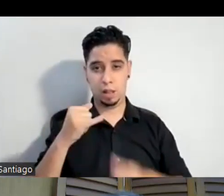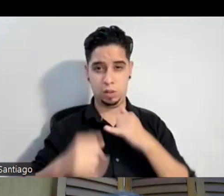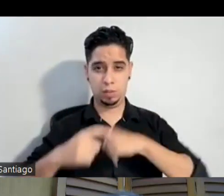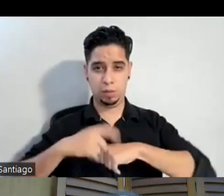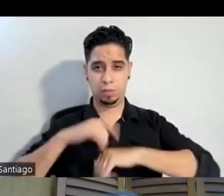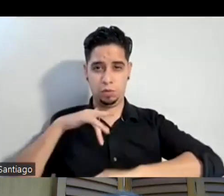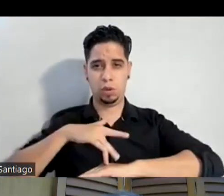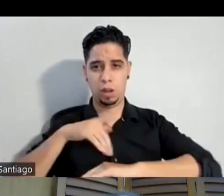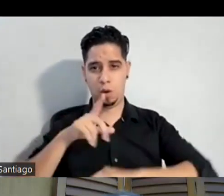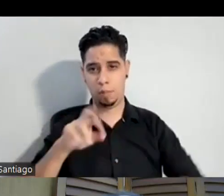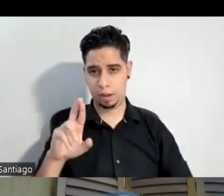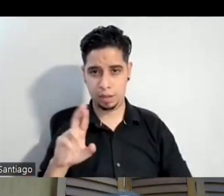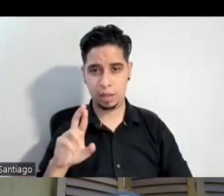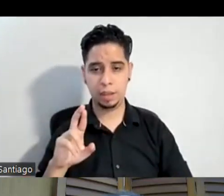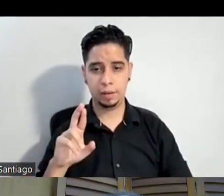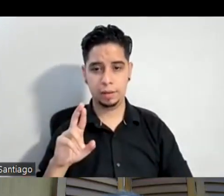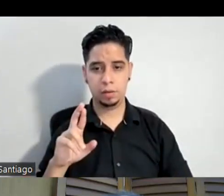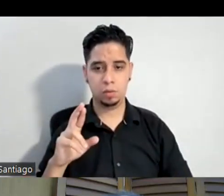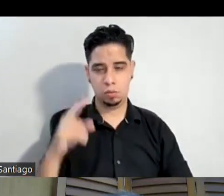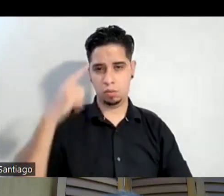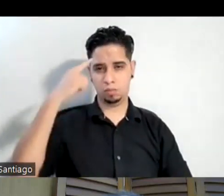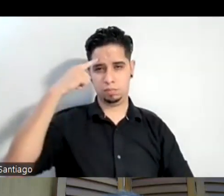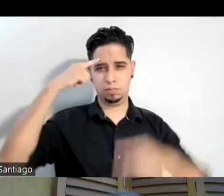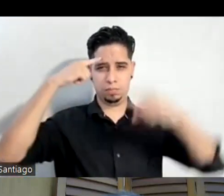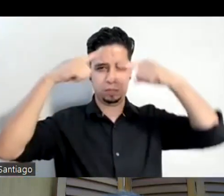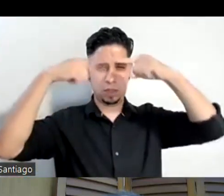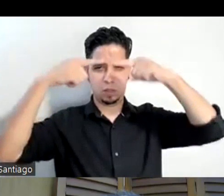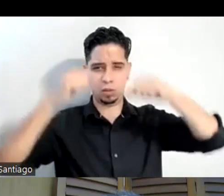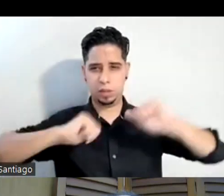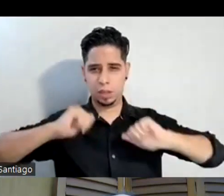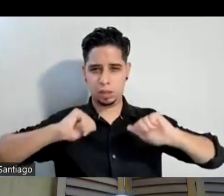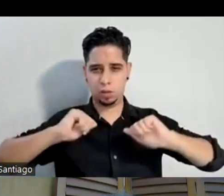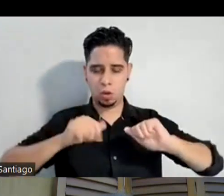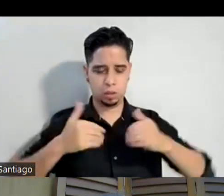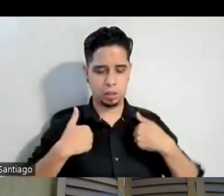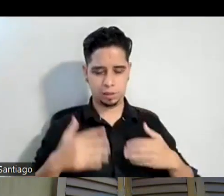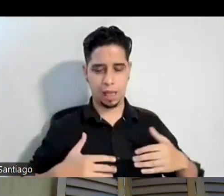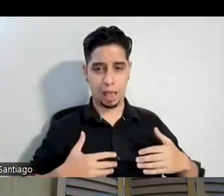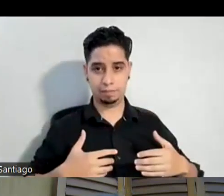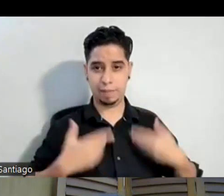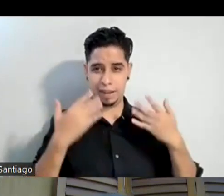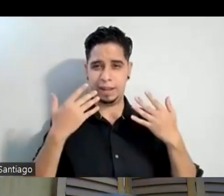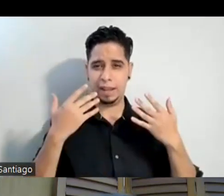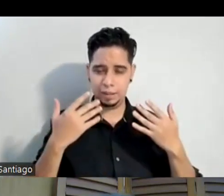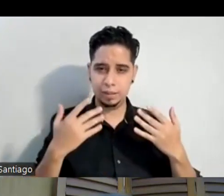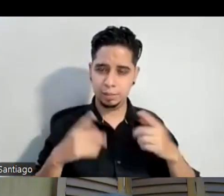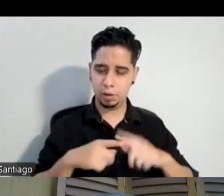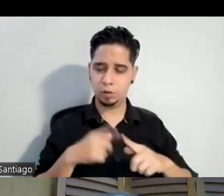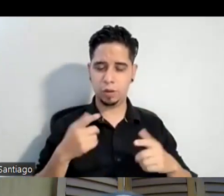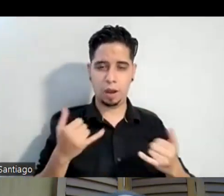UPI o que uno no va pensando en el teatro no vas con esa alegría no vas con ese máster entonces pues ahora